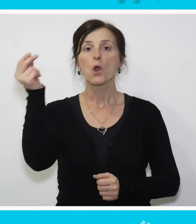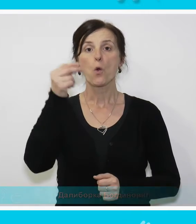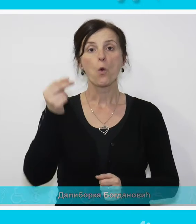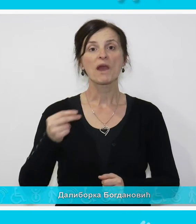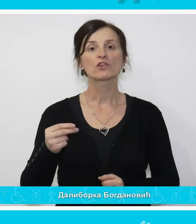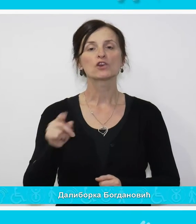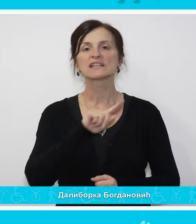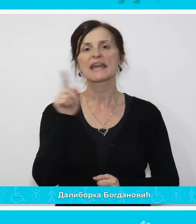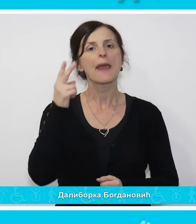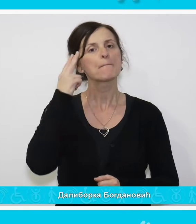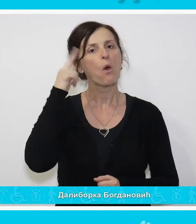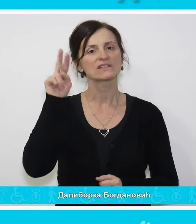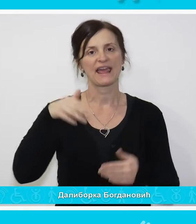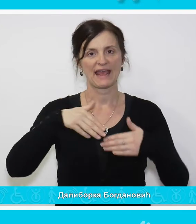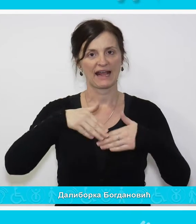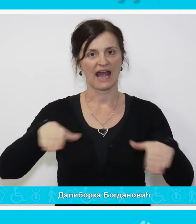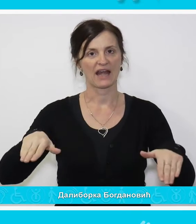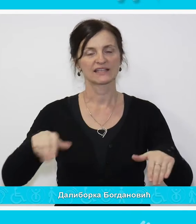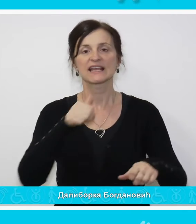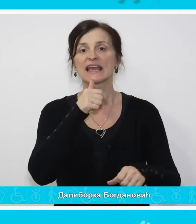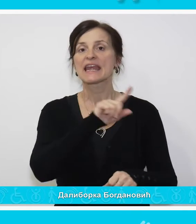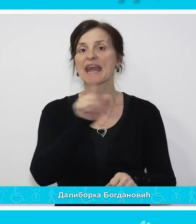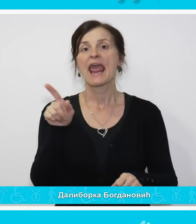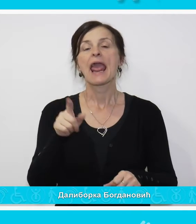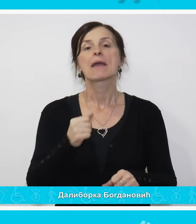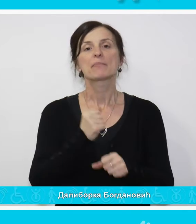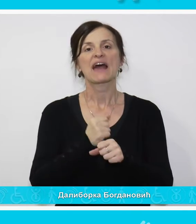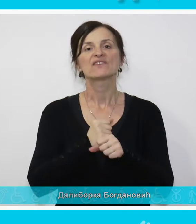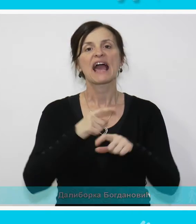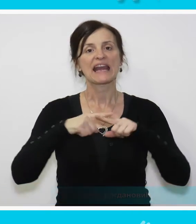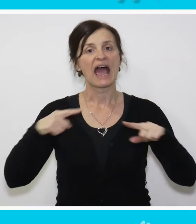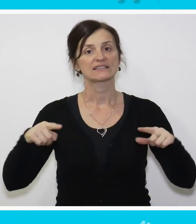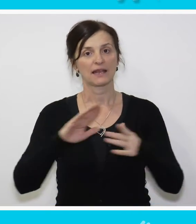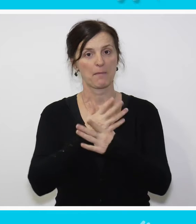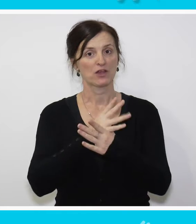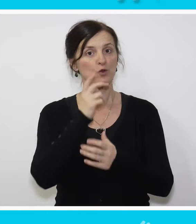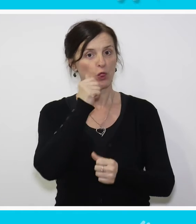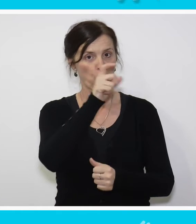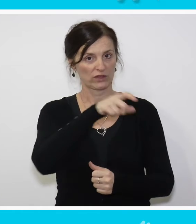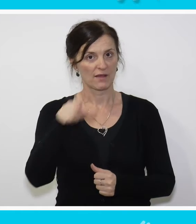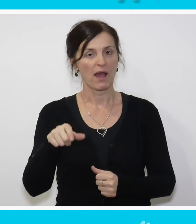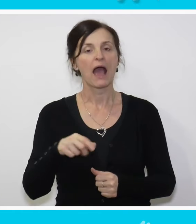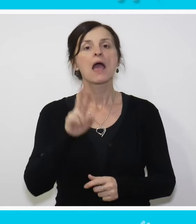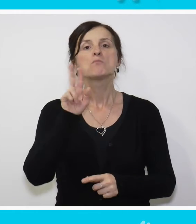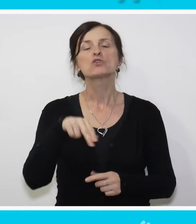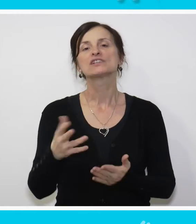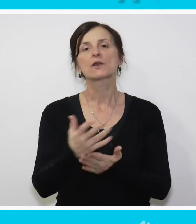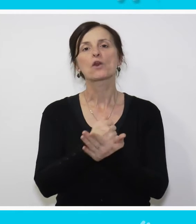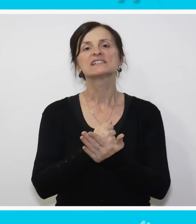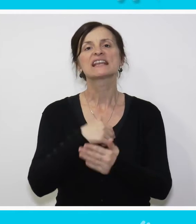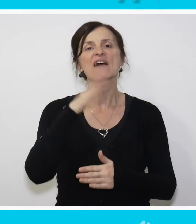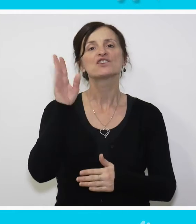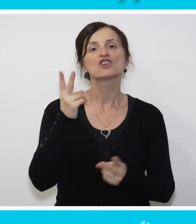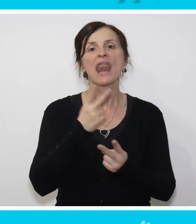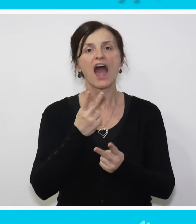Umetnost ne poznaje granice i ne pravi razlike među ljudima. Može se konzumirati